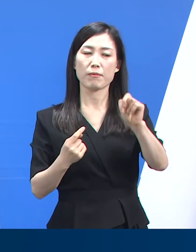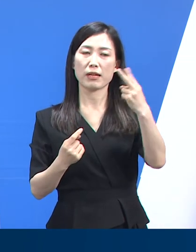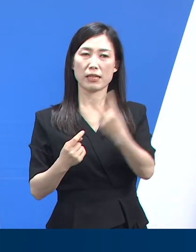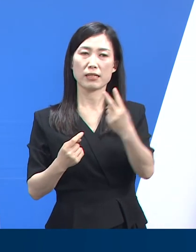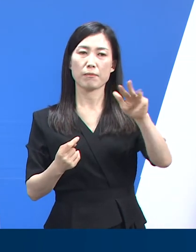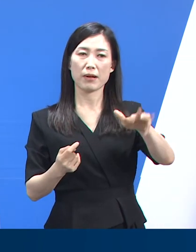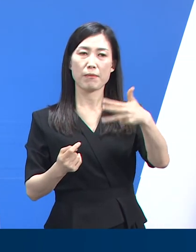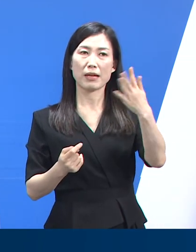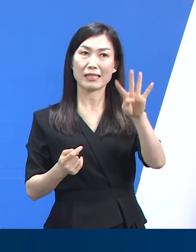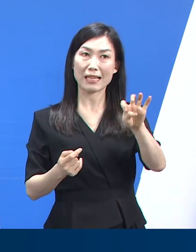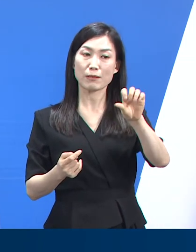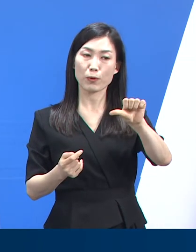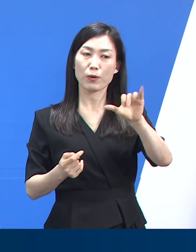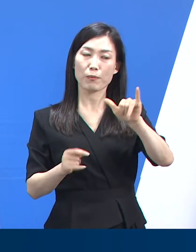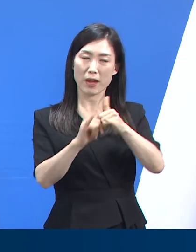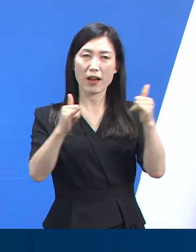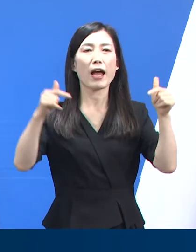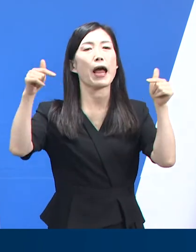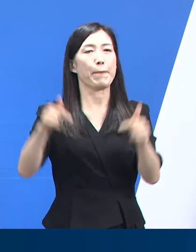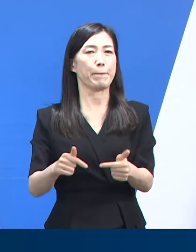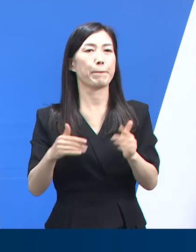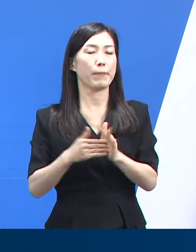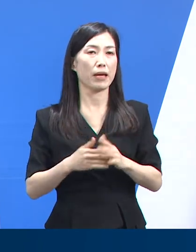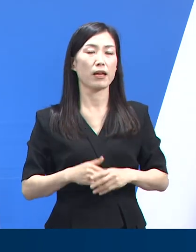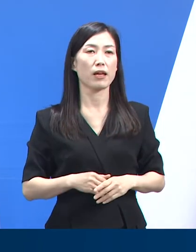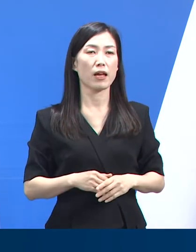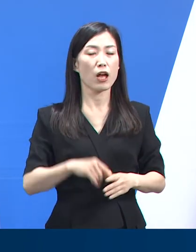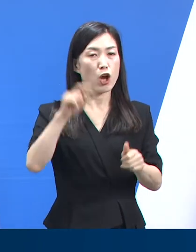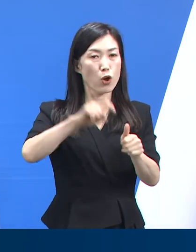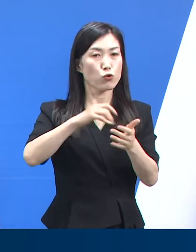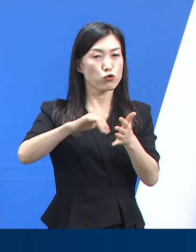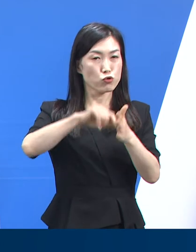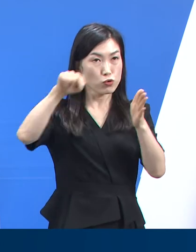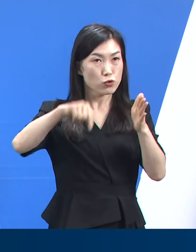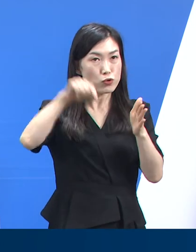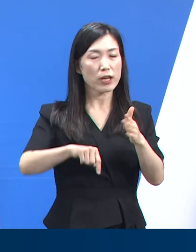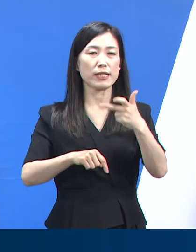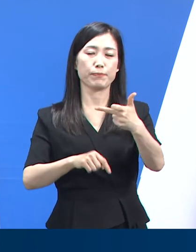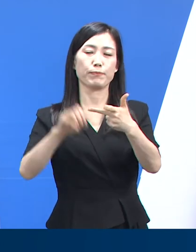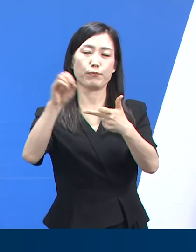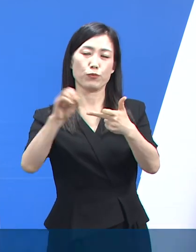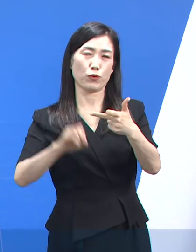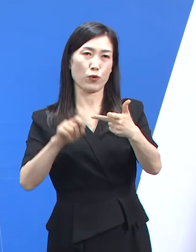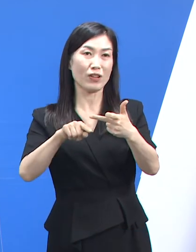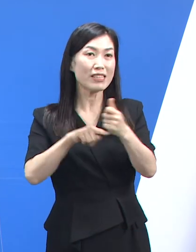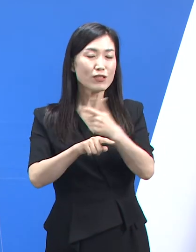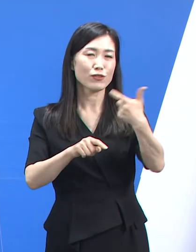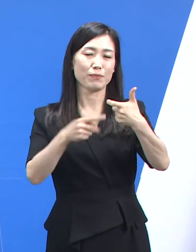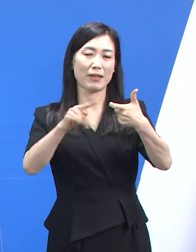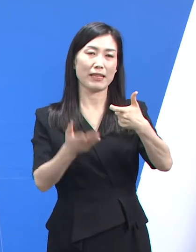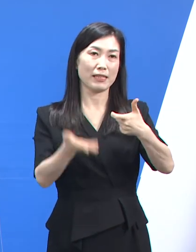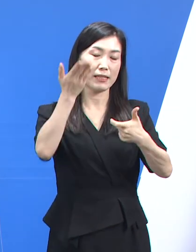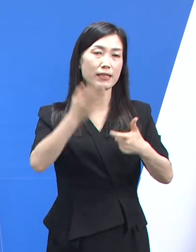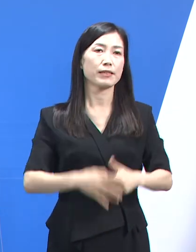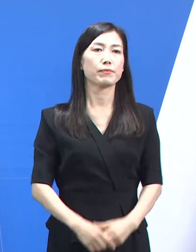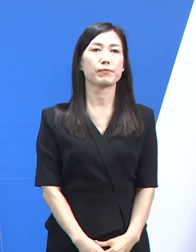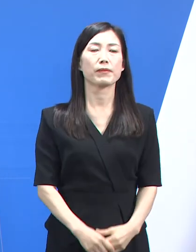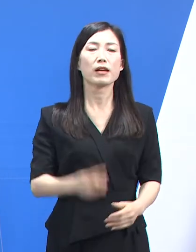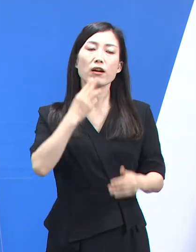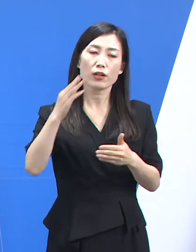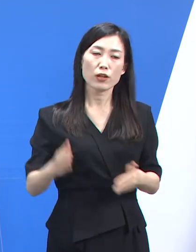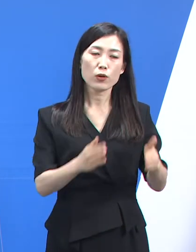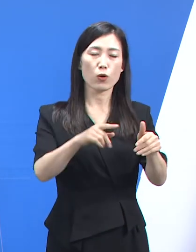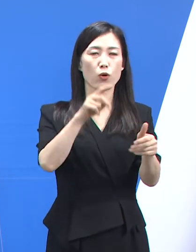2845명 감소하였습니다. 전체 확진자의 17% 수준입니다. 경기도